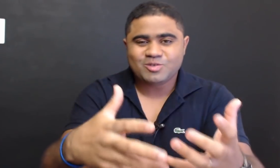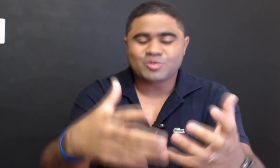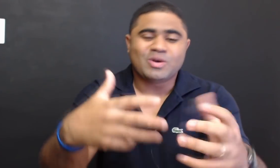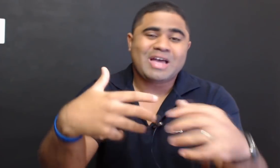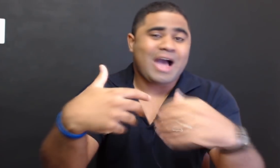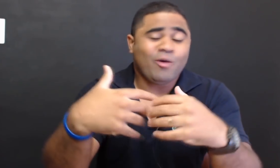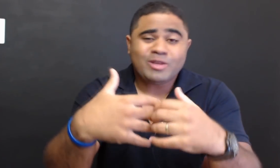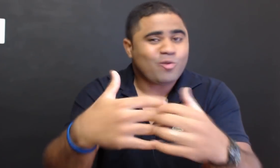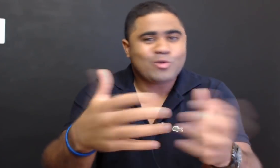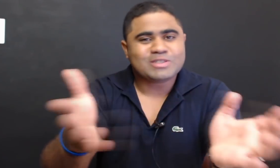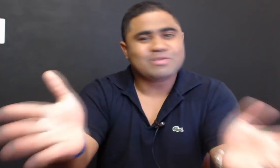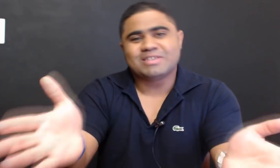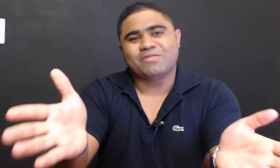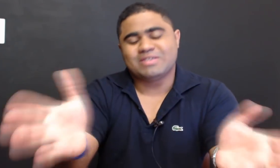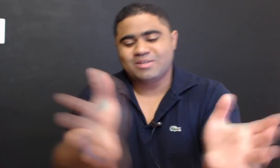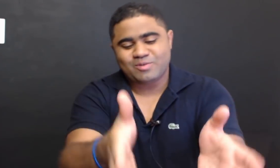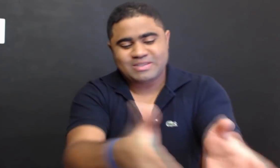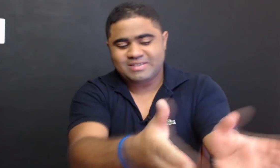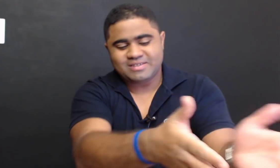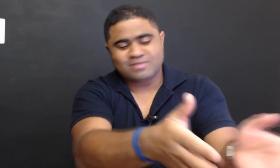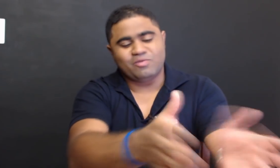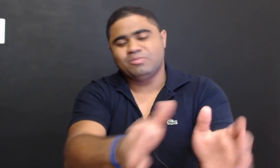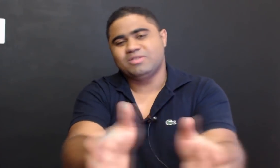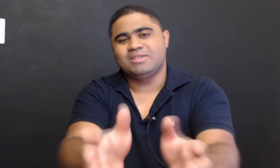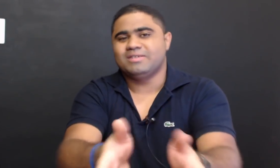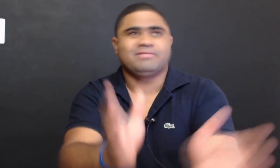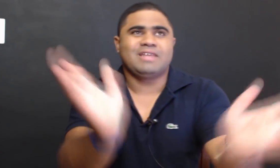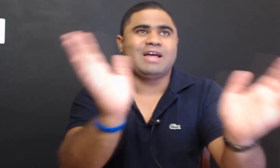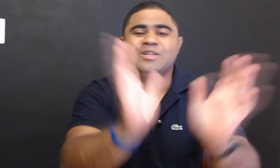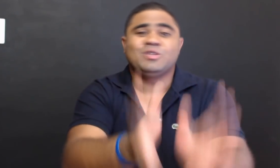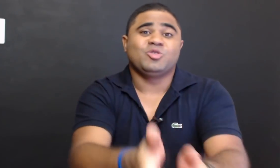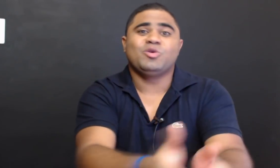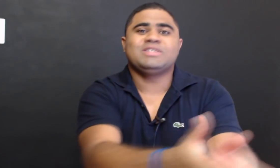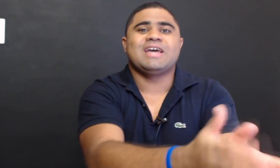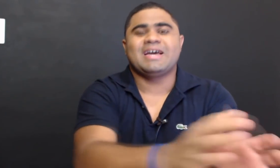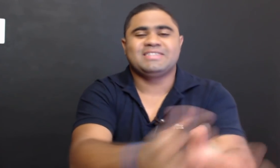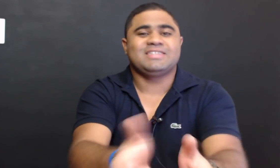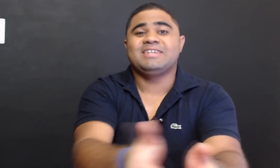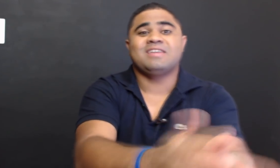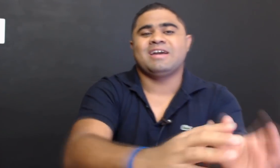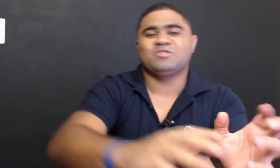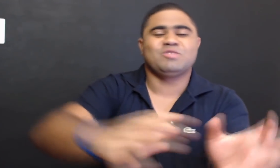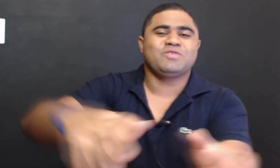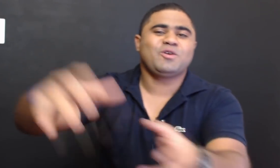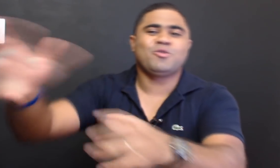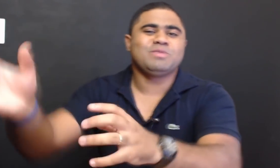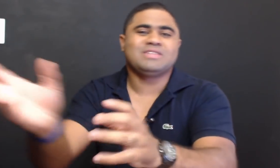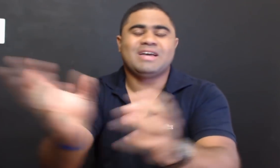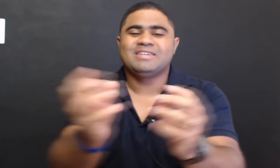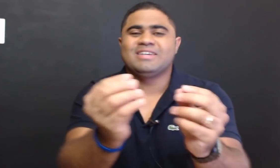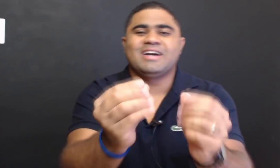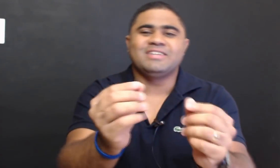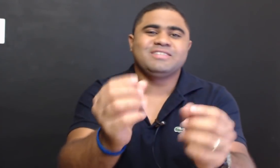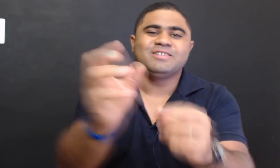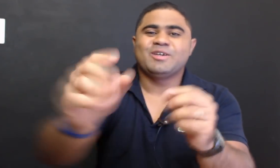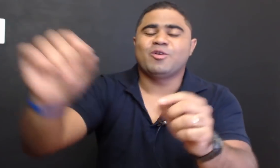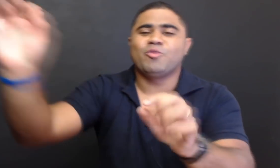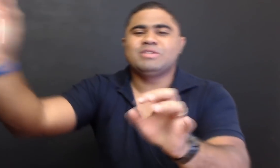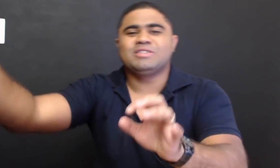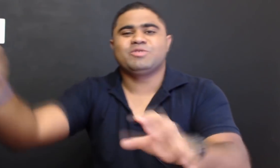isso, a única coisa que você está fazendo, esses, vamos dizer, sei lá, 2 reais, 3 reais que você vai economizar, aí, economizando